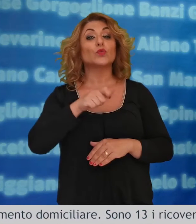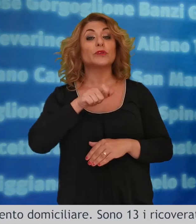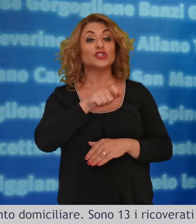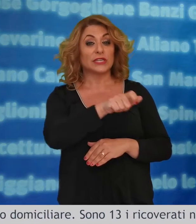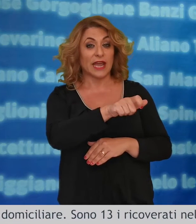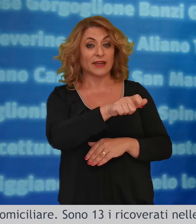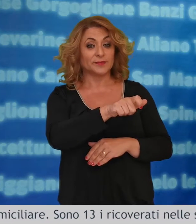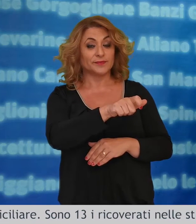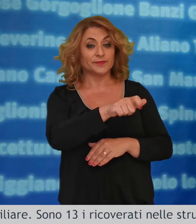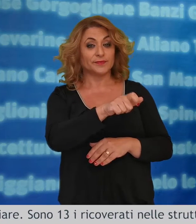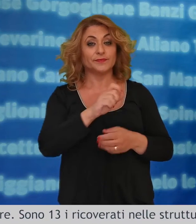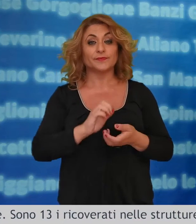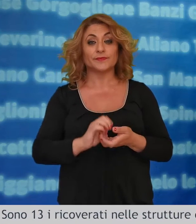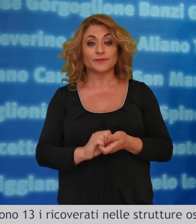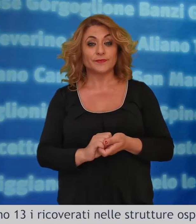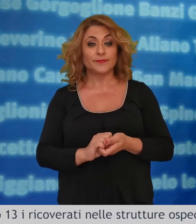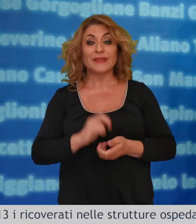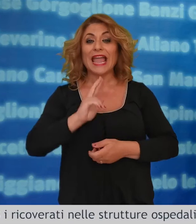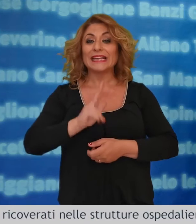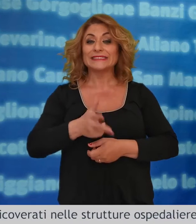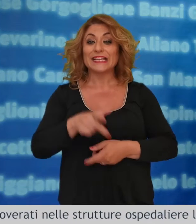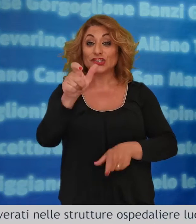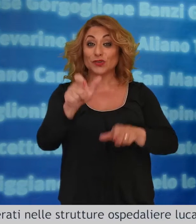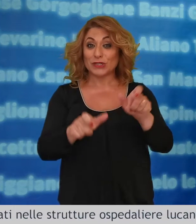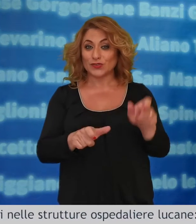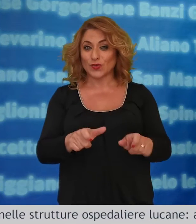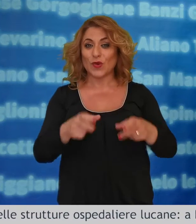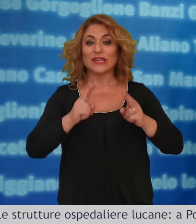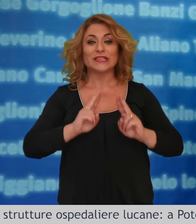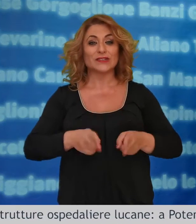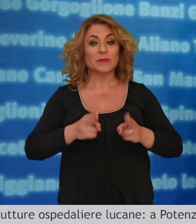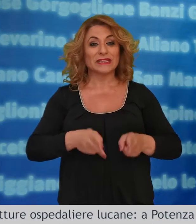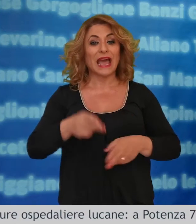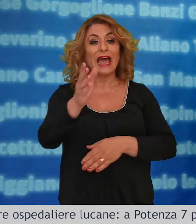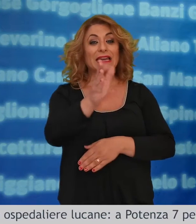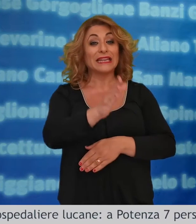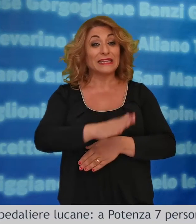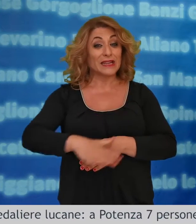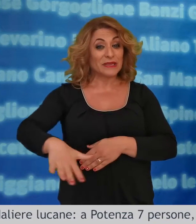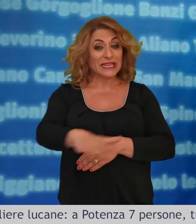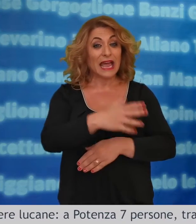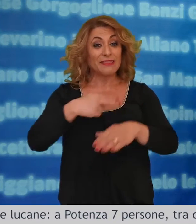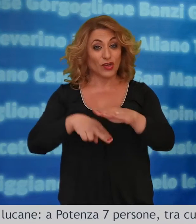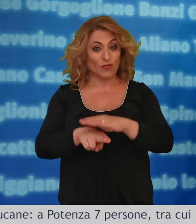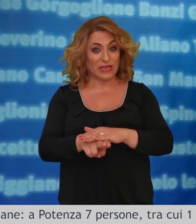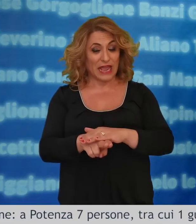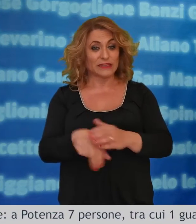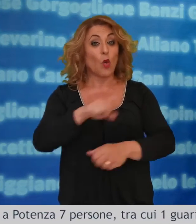sono 13 i ricoverati nelle strutture ospedaliere lucane a potenza